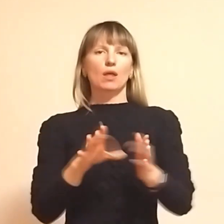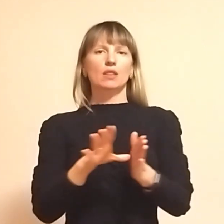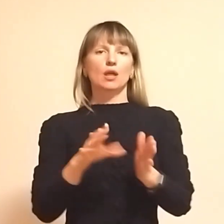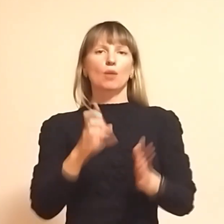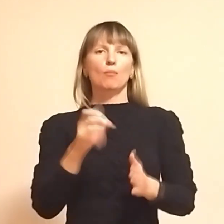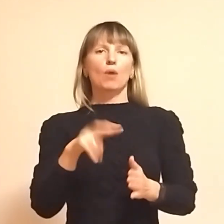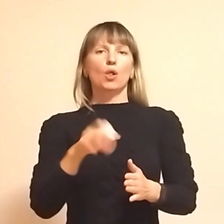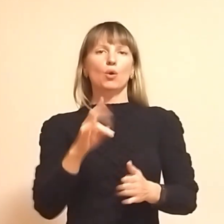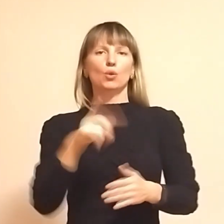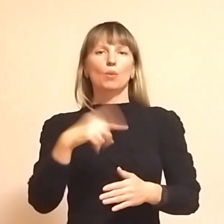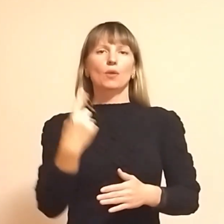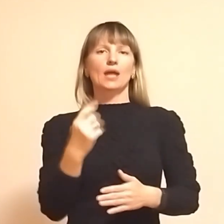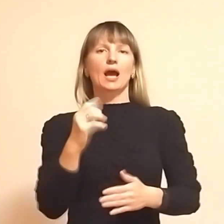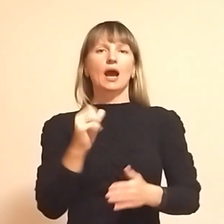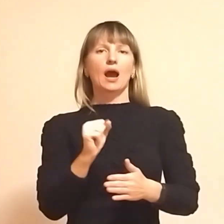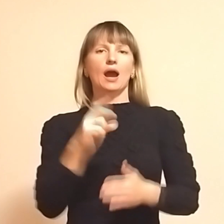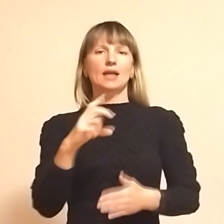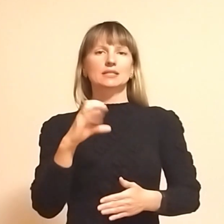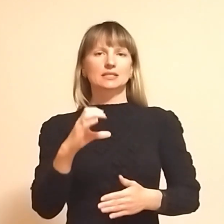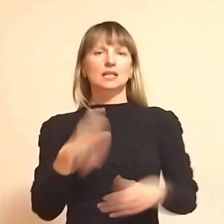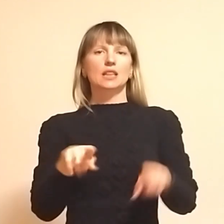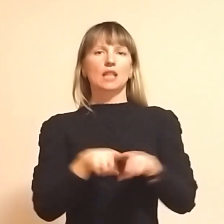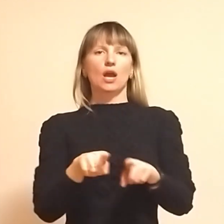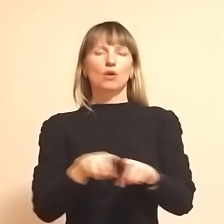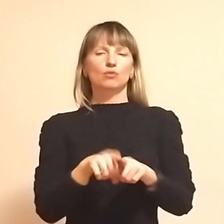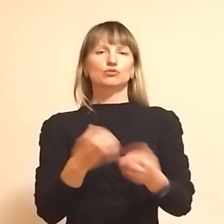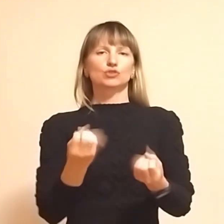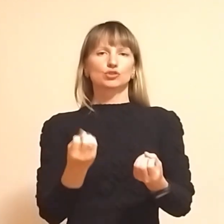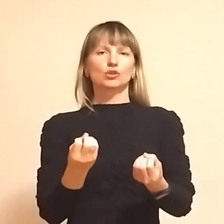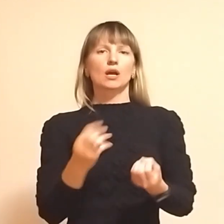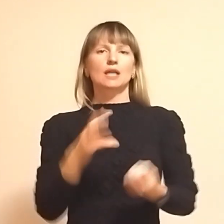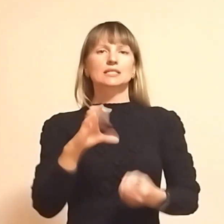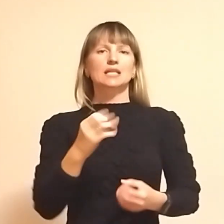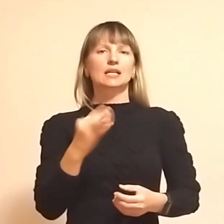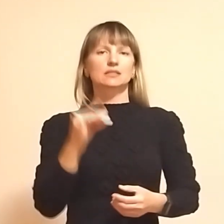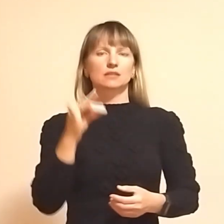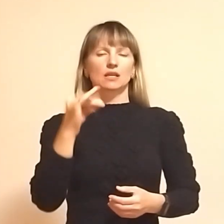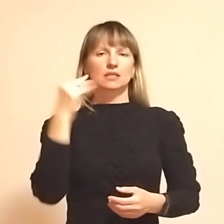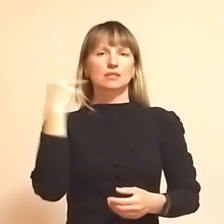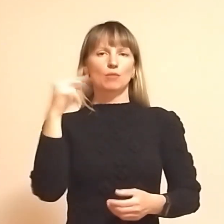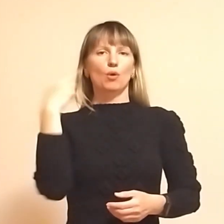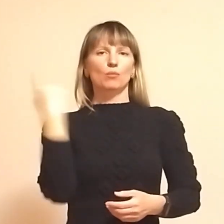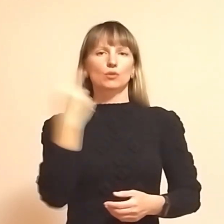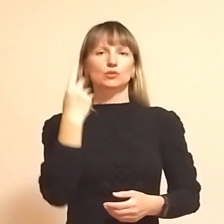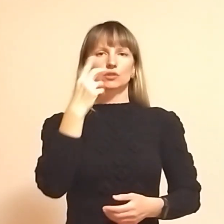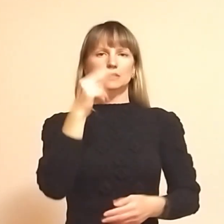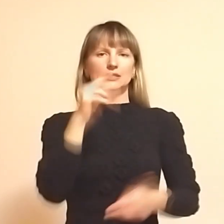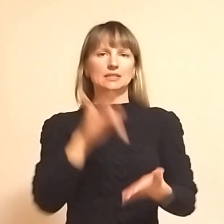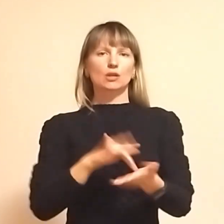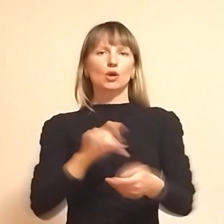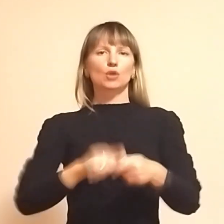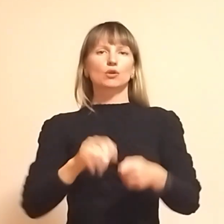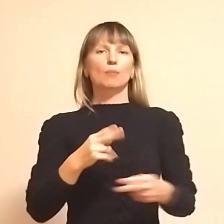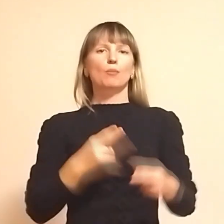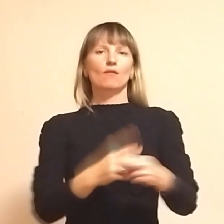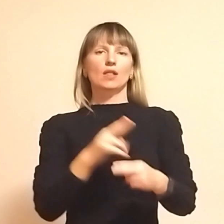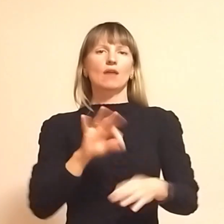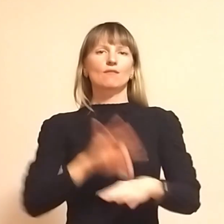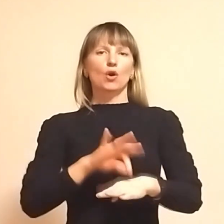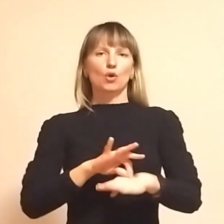номер один атомної станції. Також, за інформацією на сайті Запорізького обласного центру контролю та профілактики хвороб,